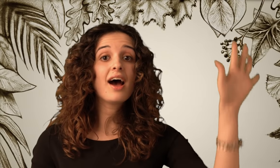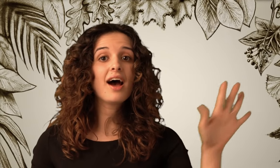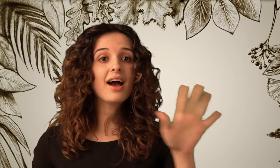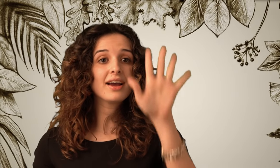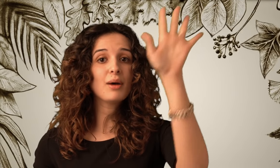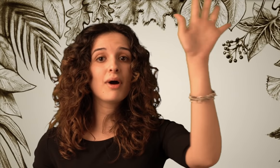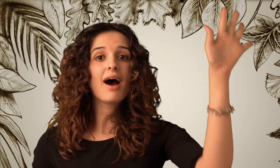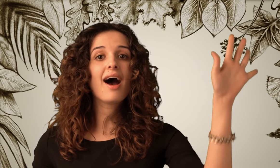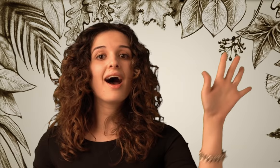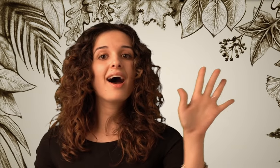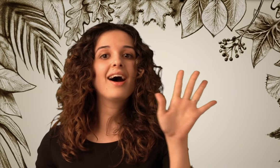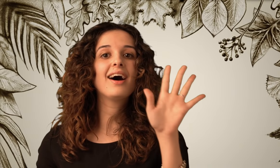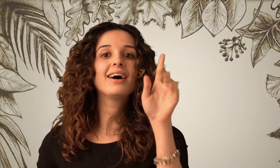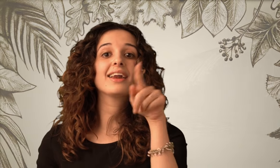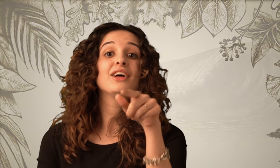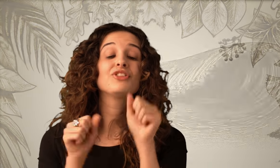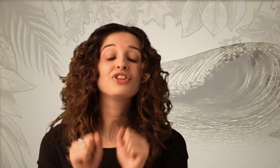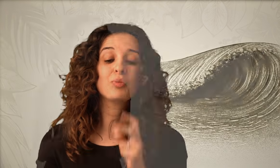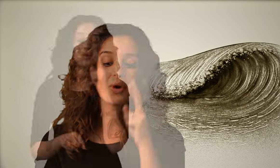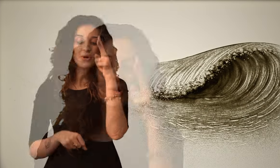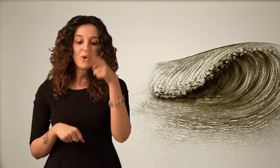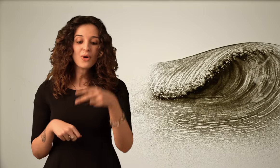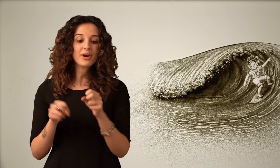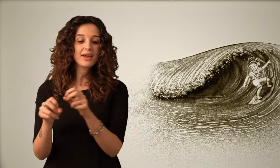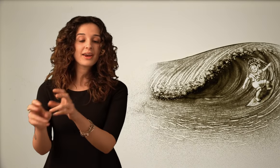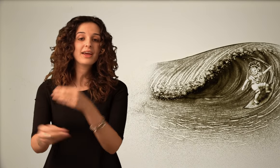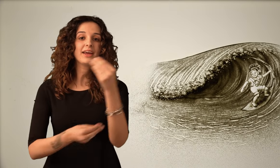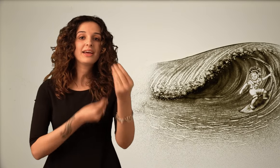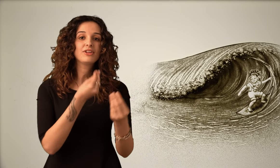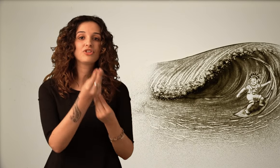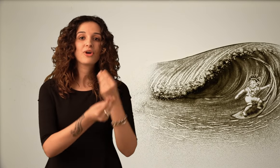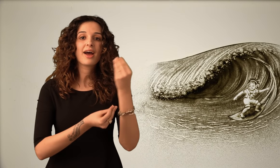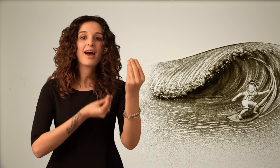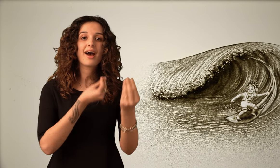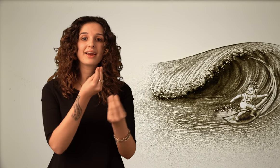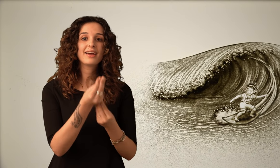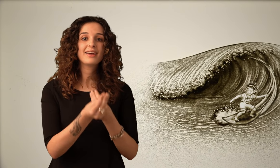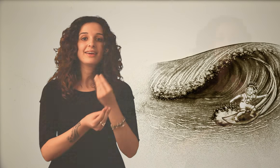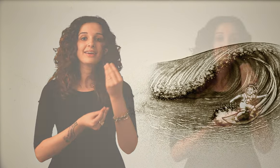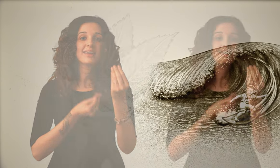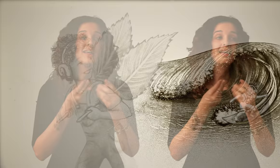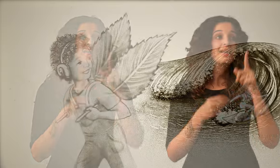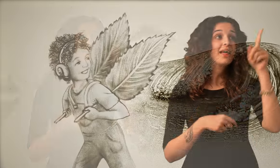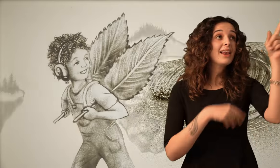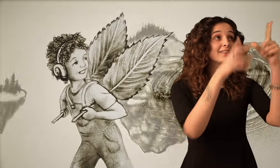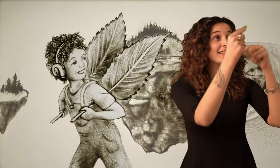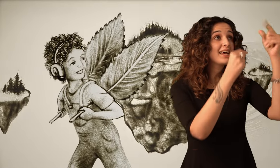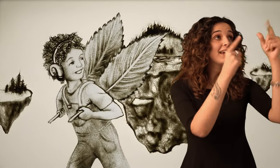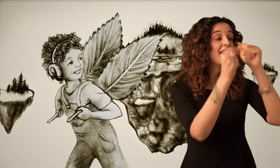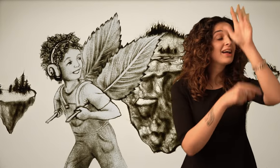Acama Ci puoi correre e giocare Dalla stella